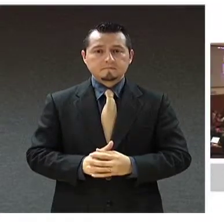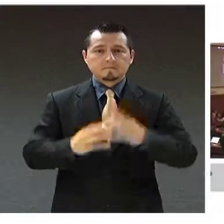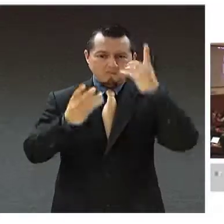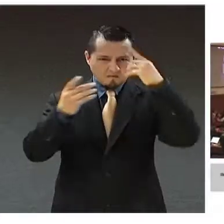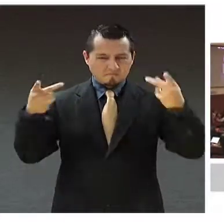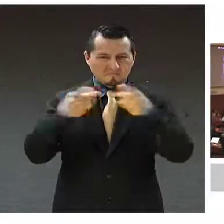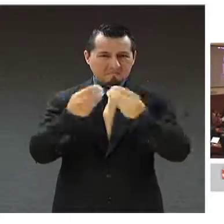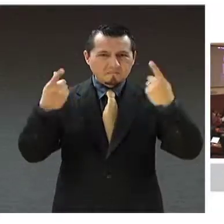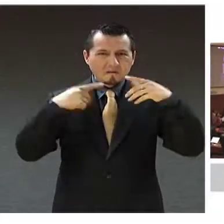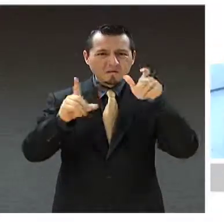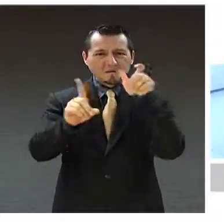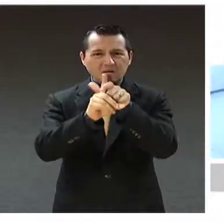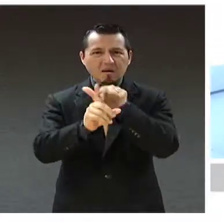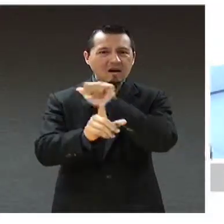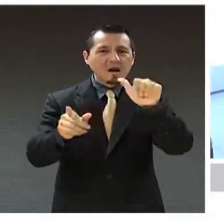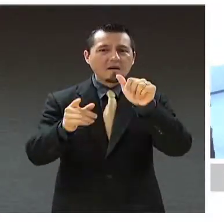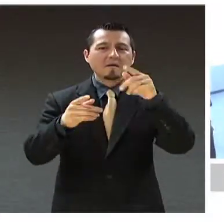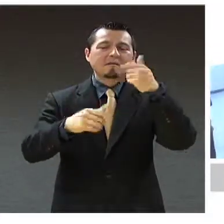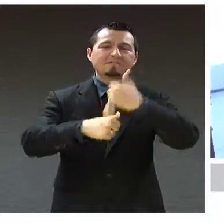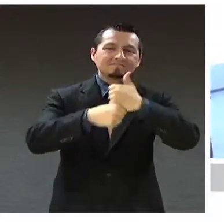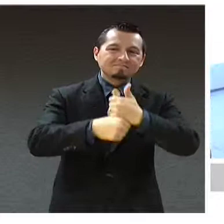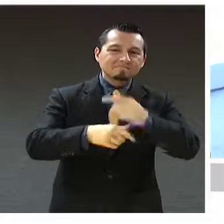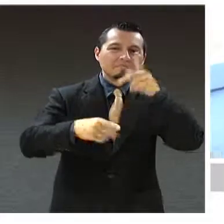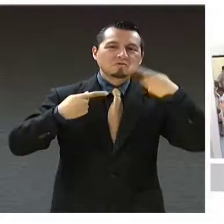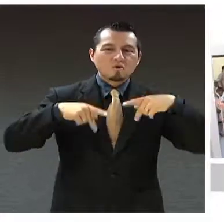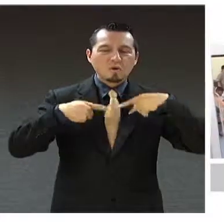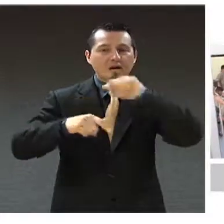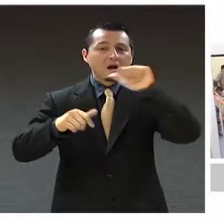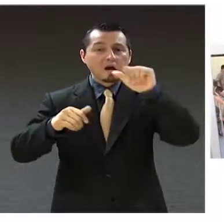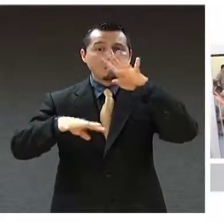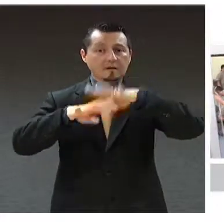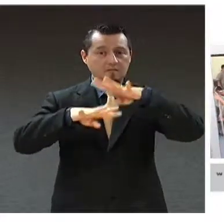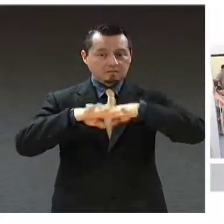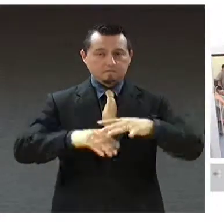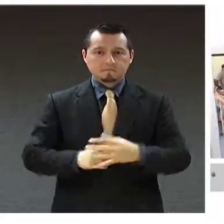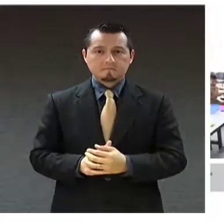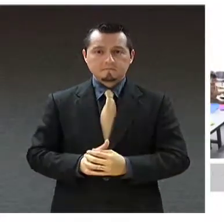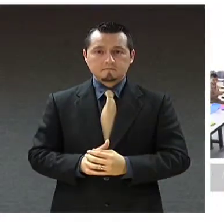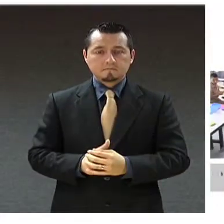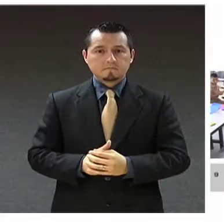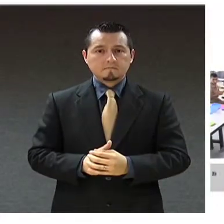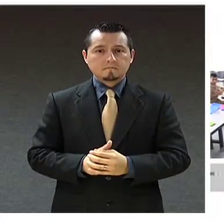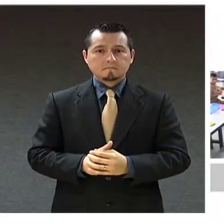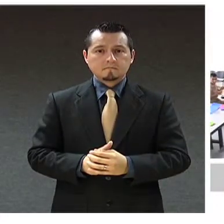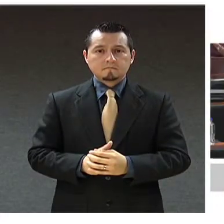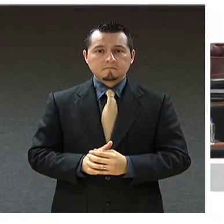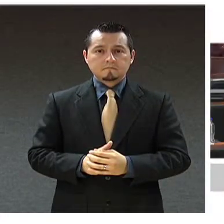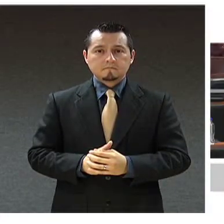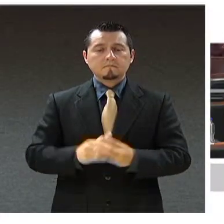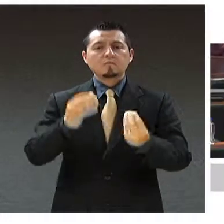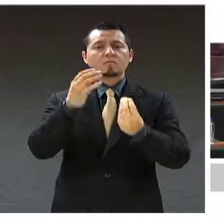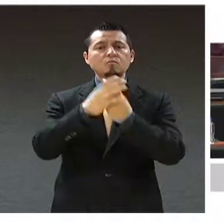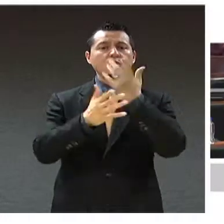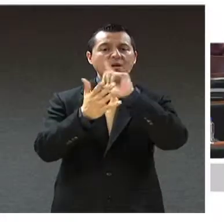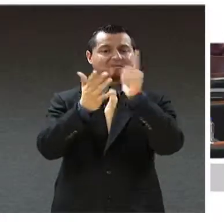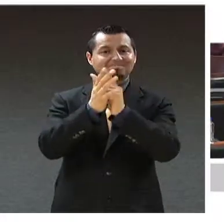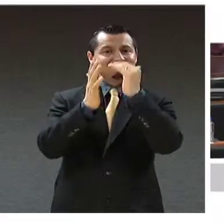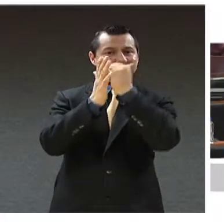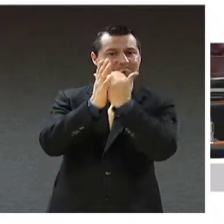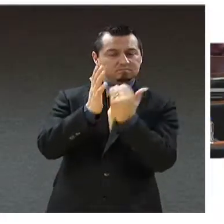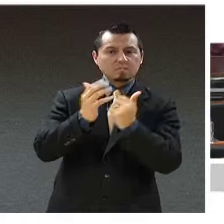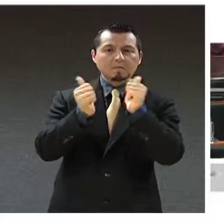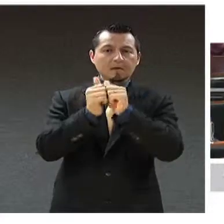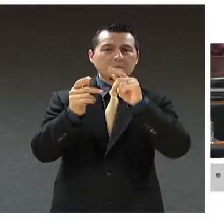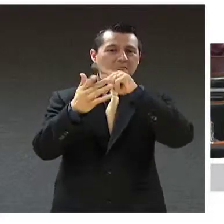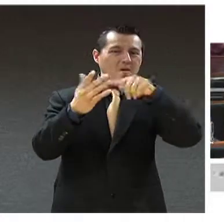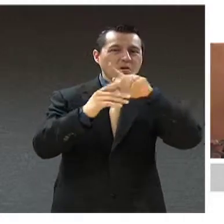La de sujetos protegidos que garantiza la seguridad plena y absoluta de personas bajo proceso penal. La de regularización y